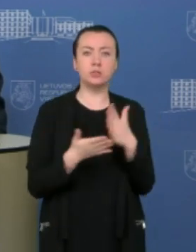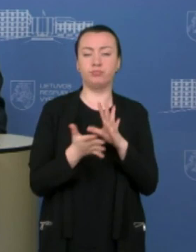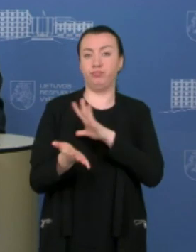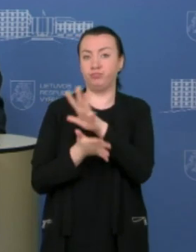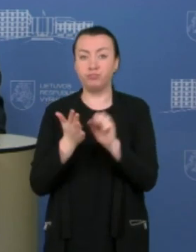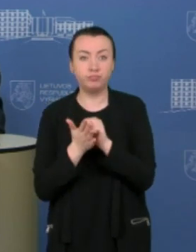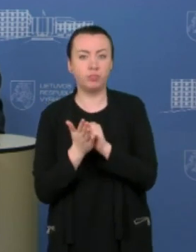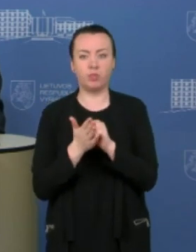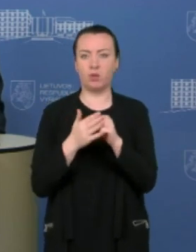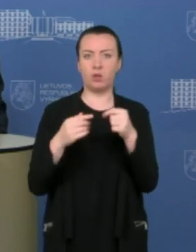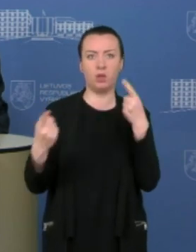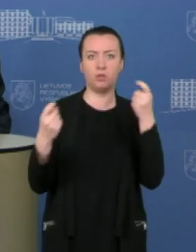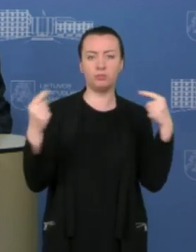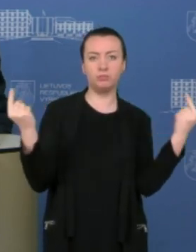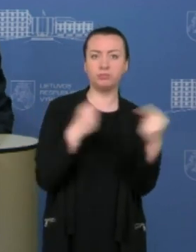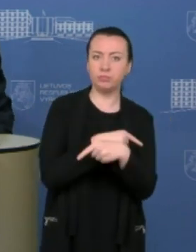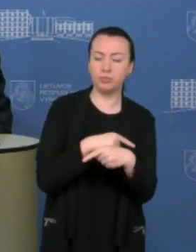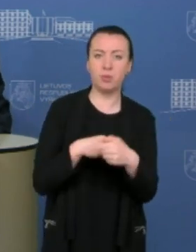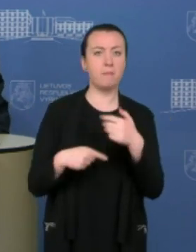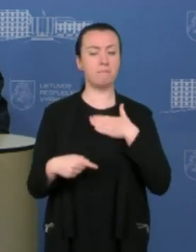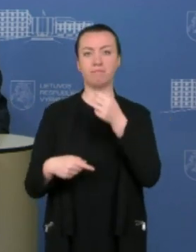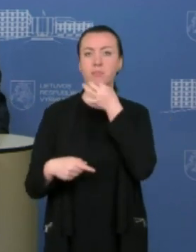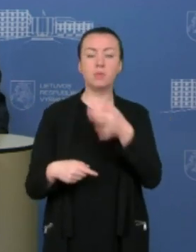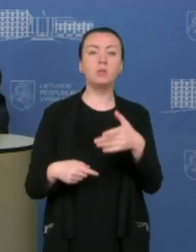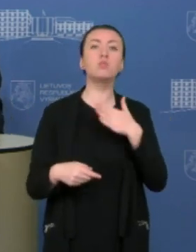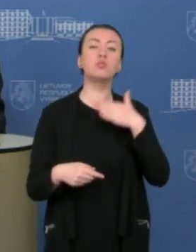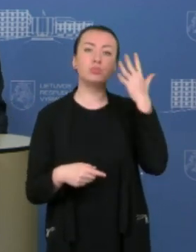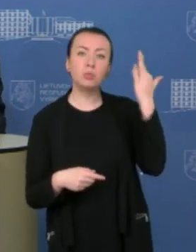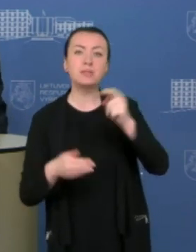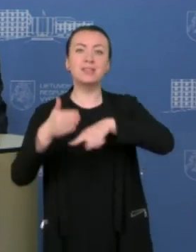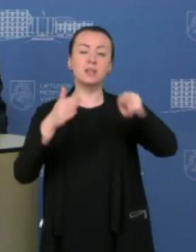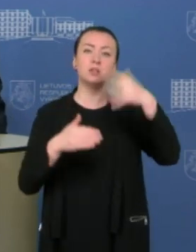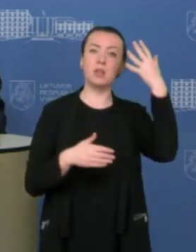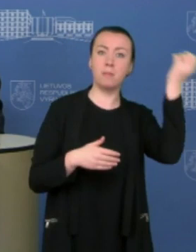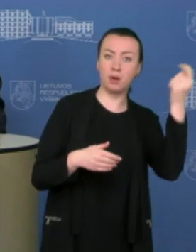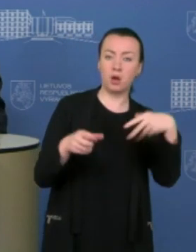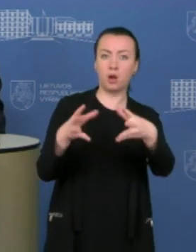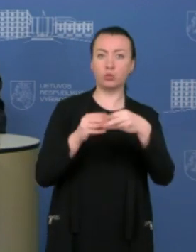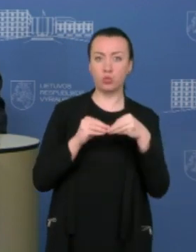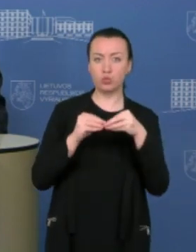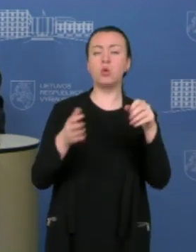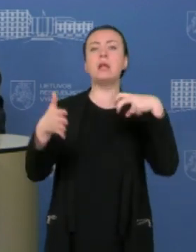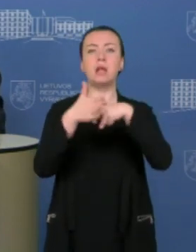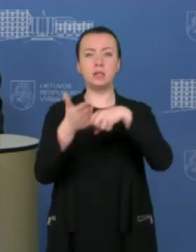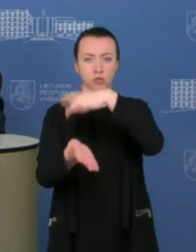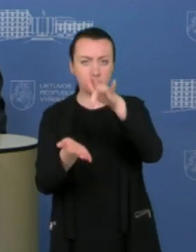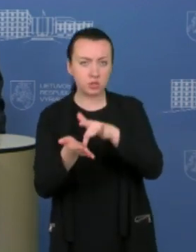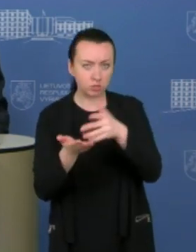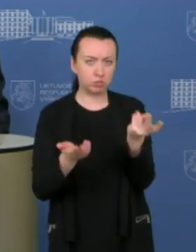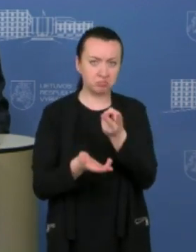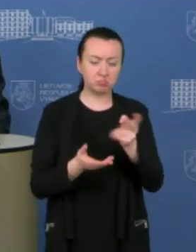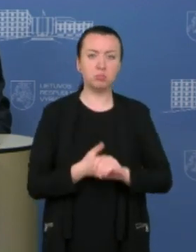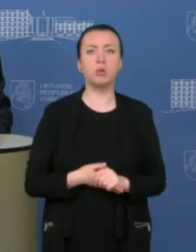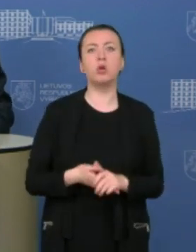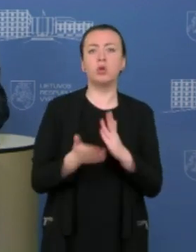visais netitikimais, mūsų tikrai netenkina. Ir mes manome, kad statistikos departamentas kartu su registru centru